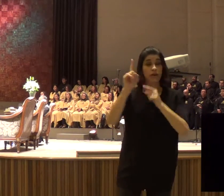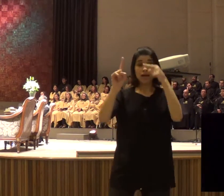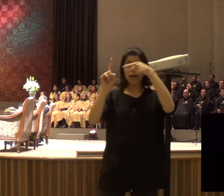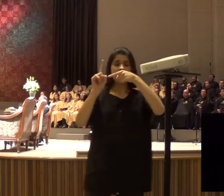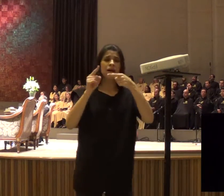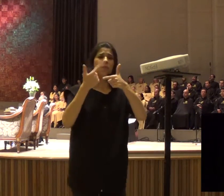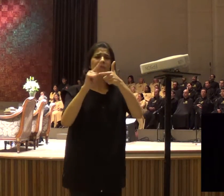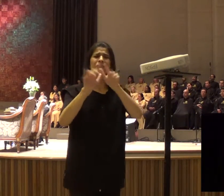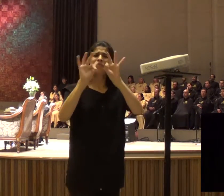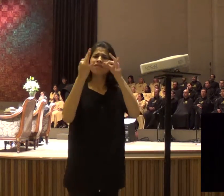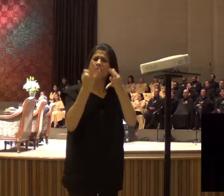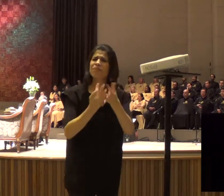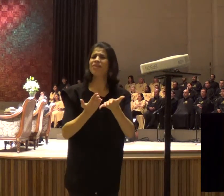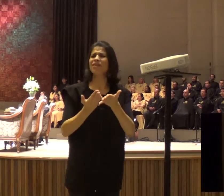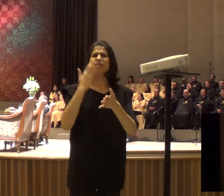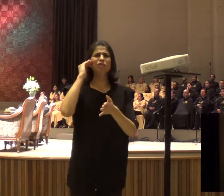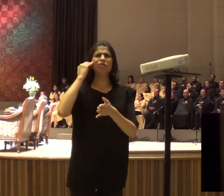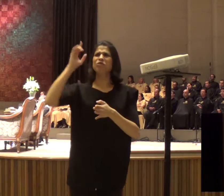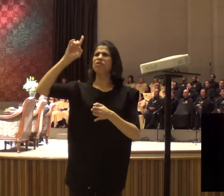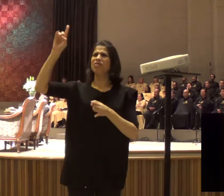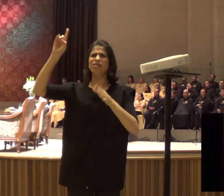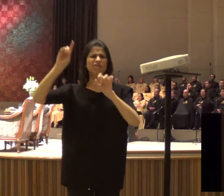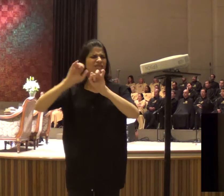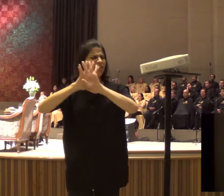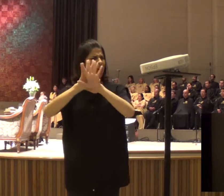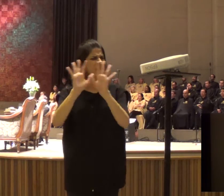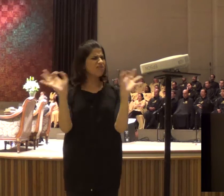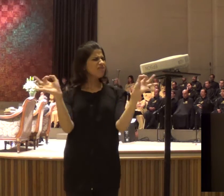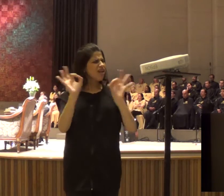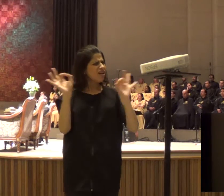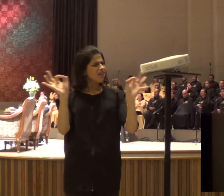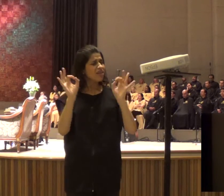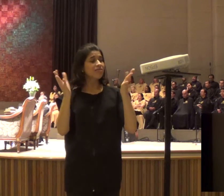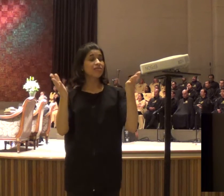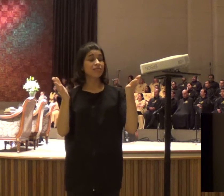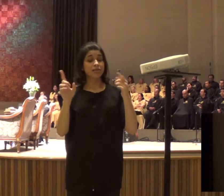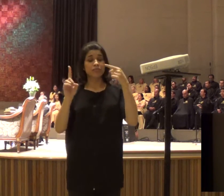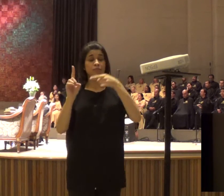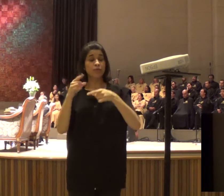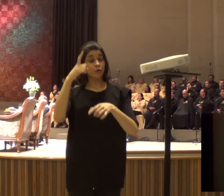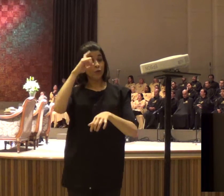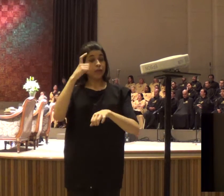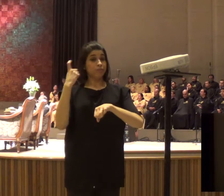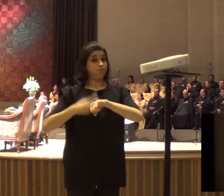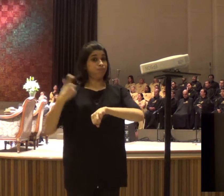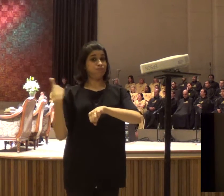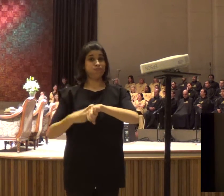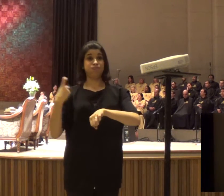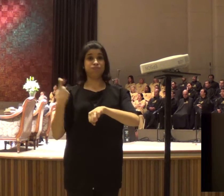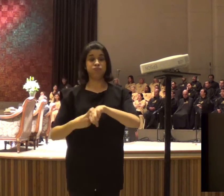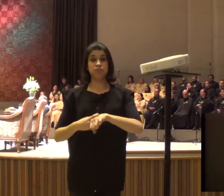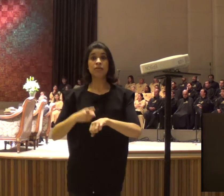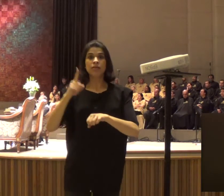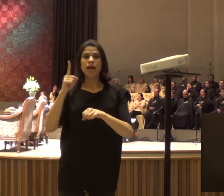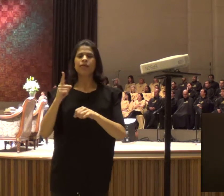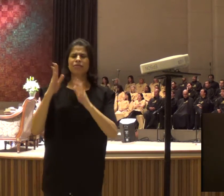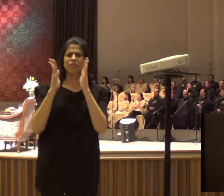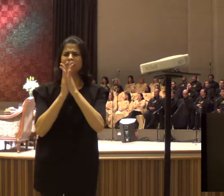processos de Deus, de entrega, de falar de Deus, e ela passou um dia inteiro, chorando na presença do Senhor,